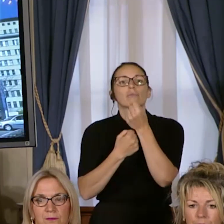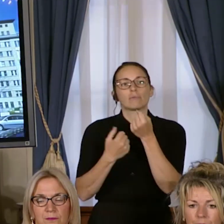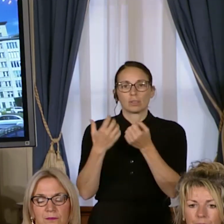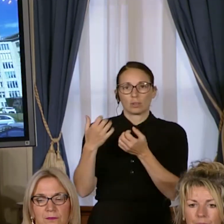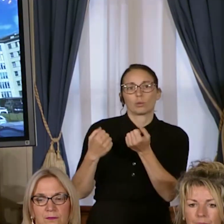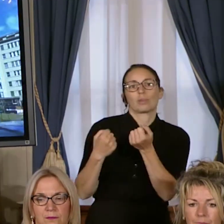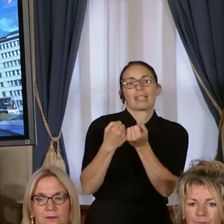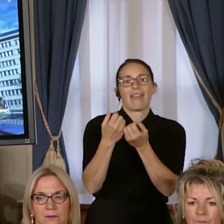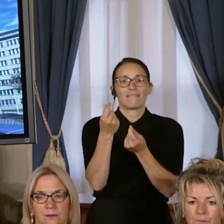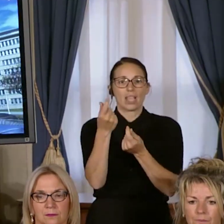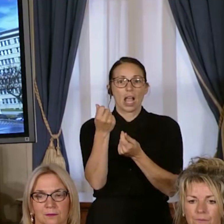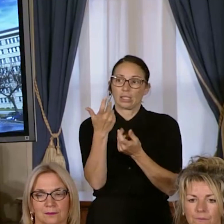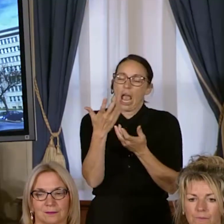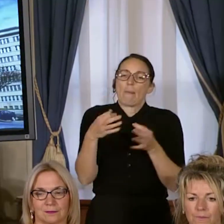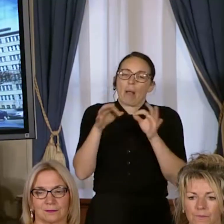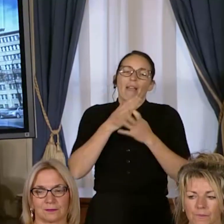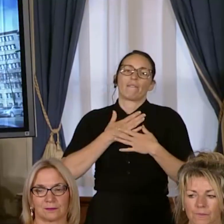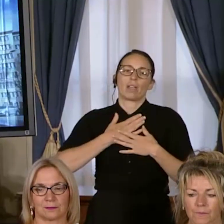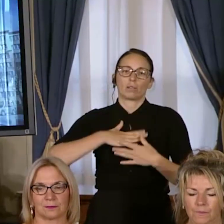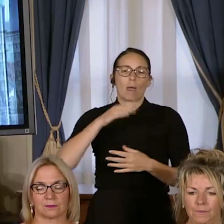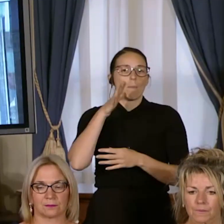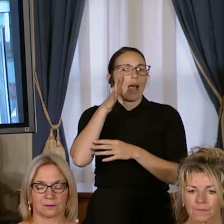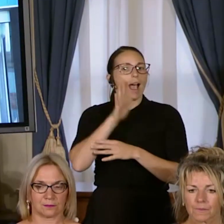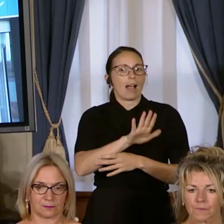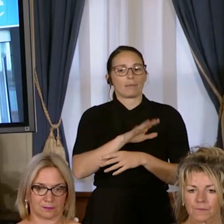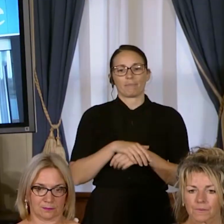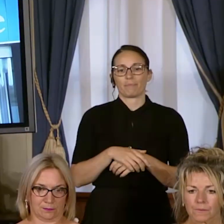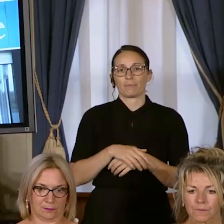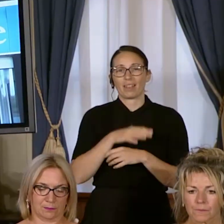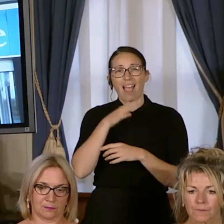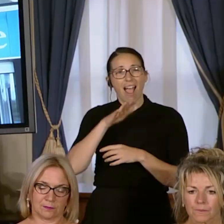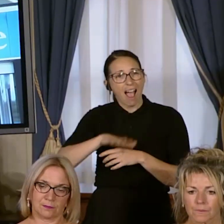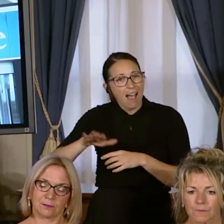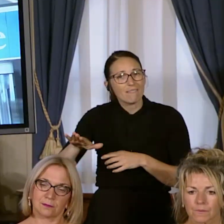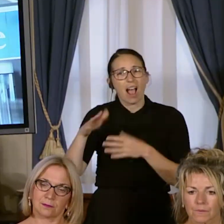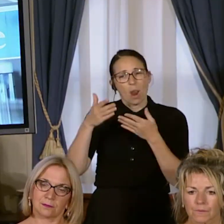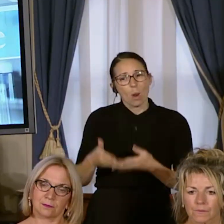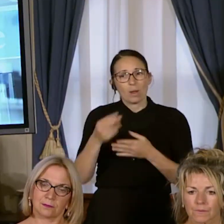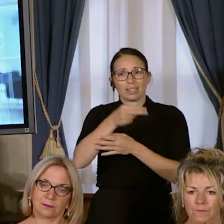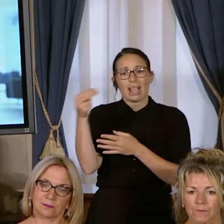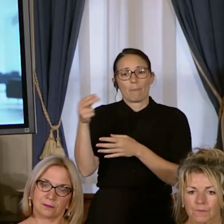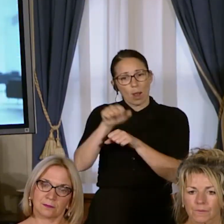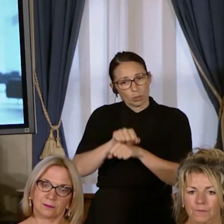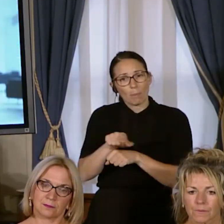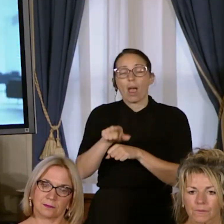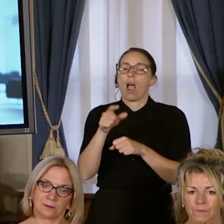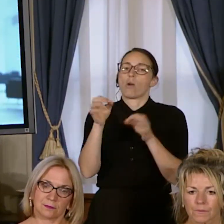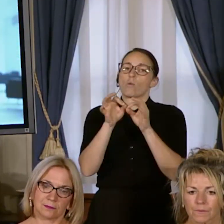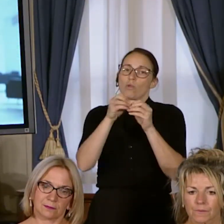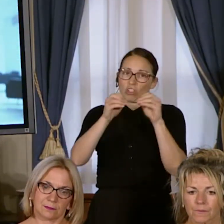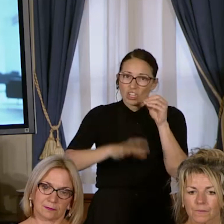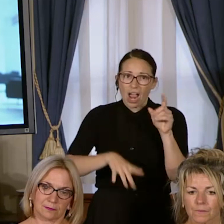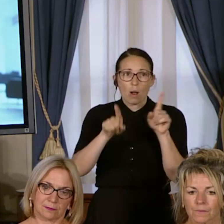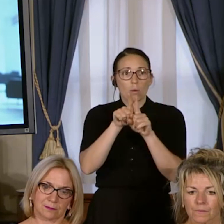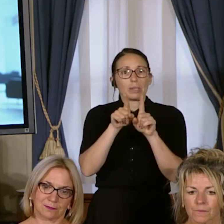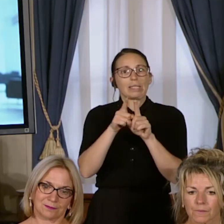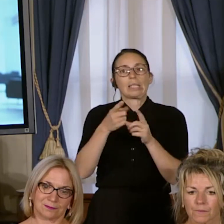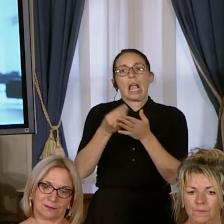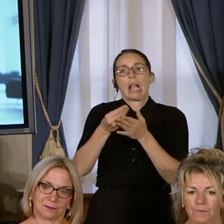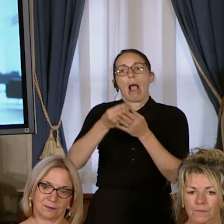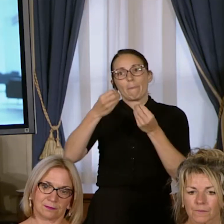qui fait du bien aux parents. Devoir s'occuper d'enfants lourdement handicapés, ça coûte cher. Il y des pertes de revenus